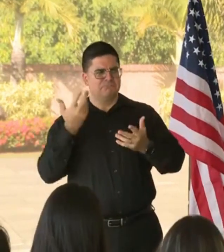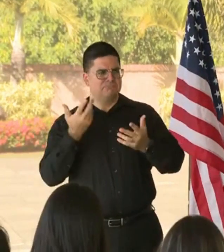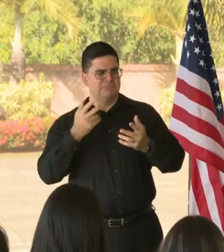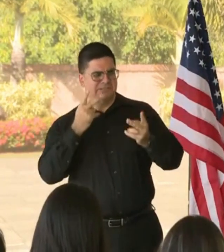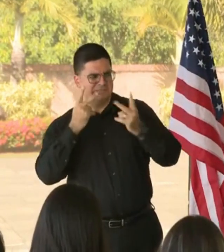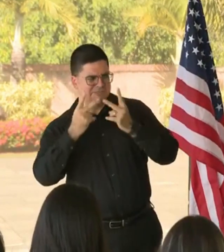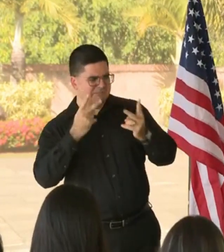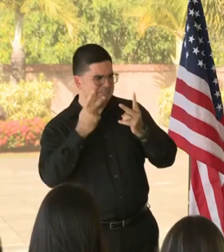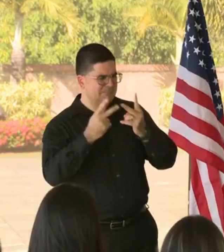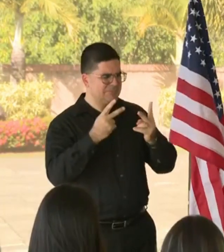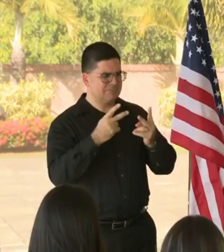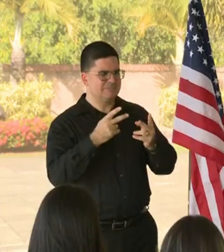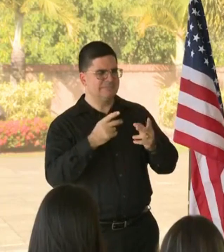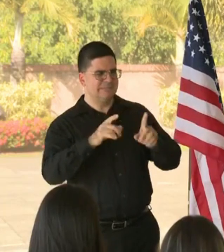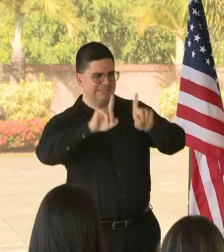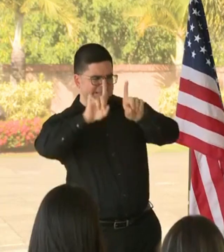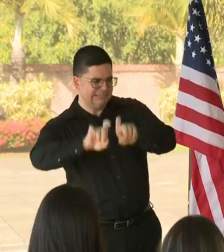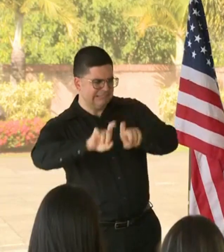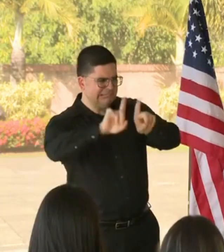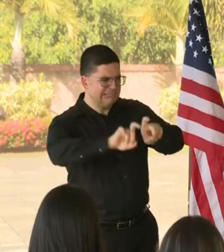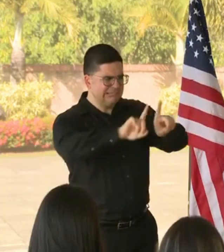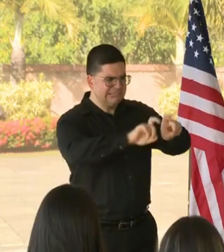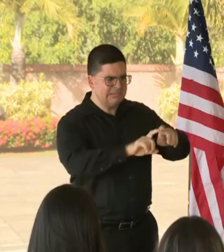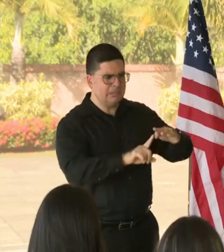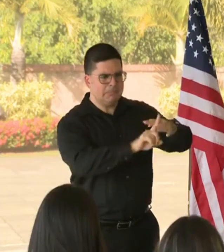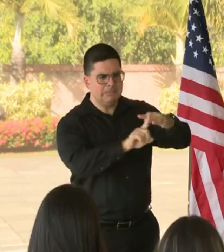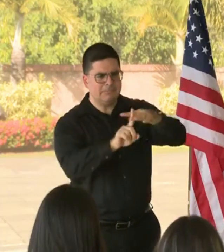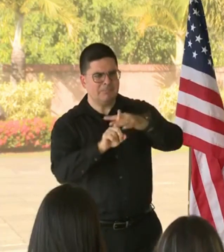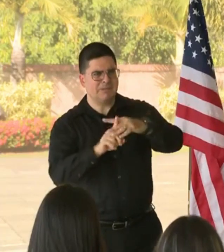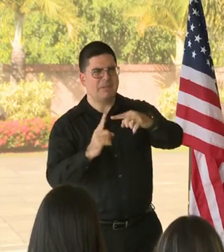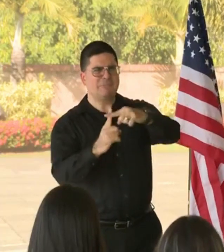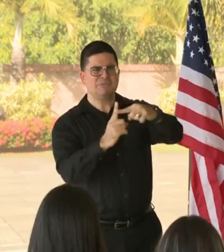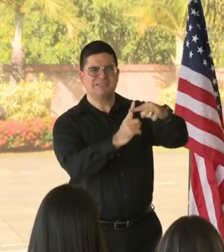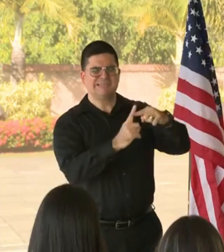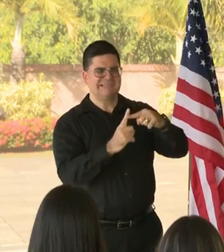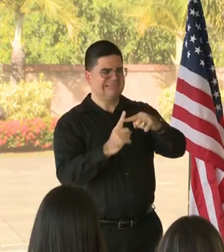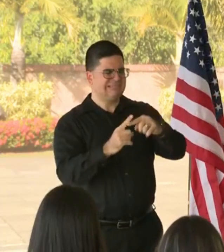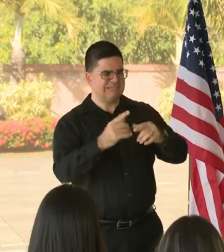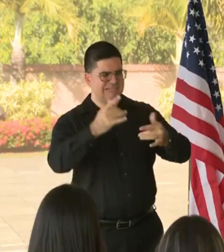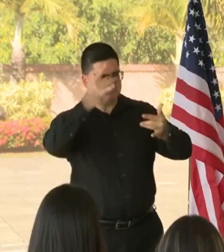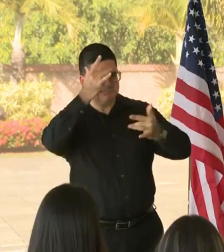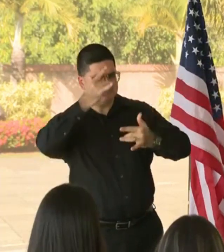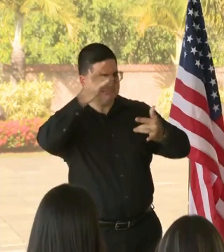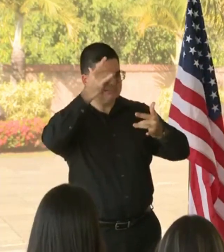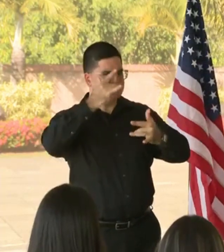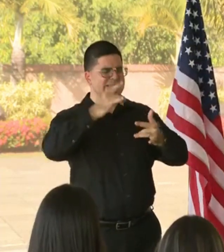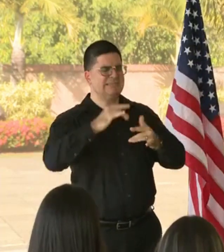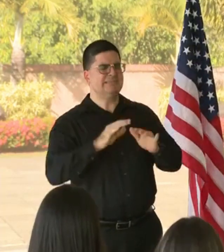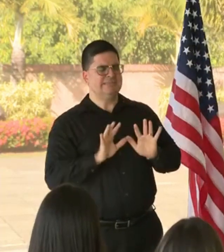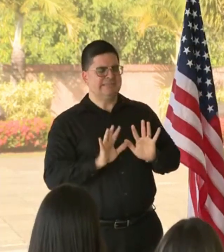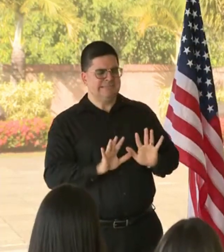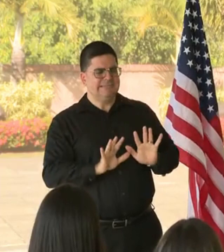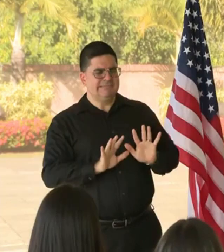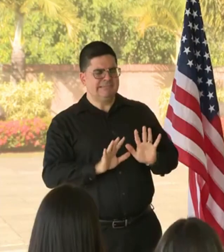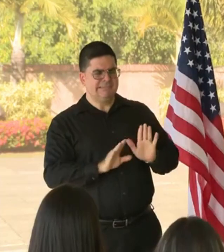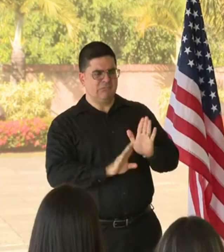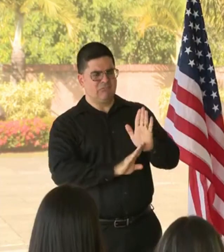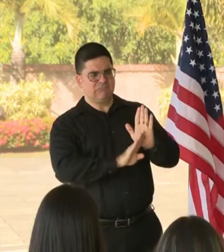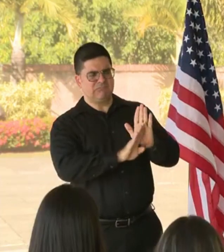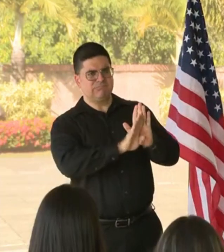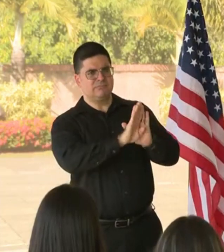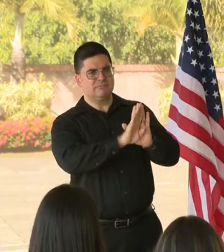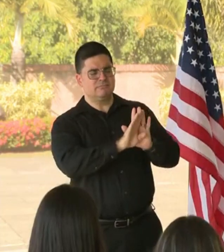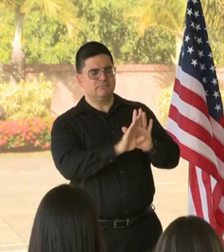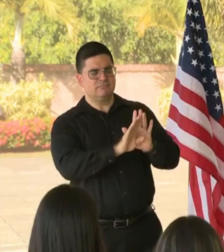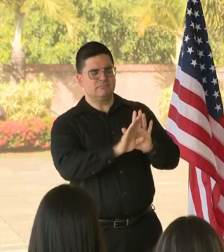contagiados y en cuarentena y el periodo en el que han estado en aislamiento las gestiones